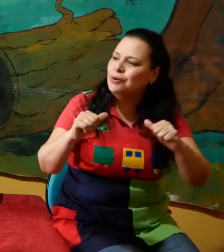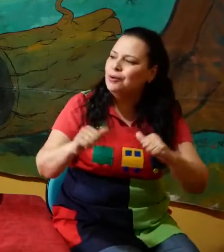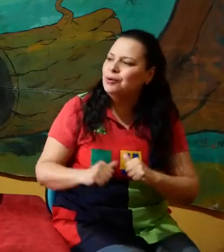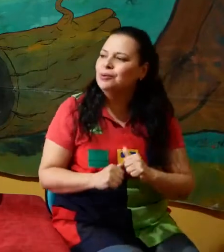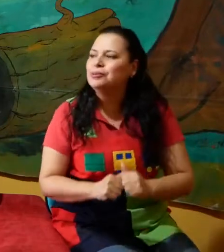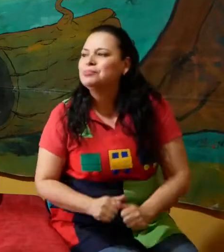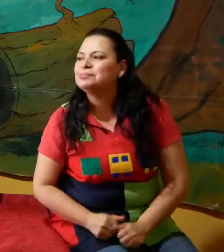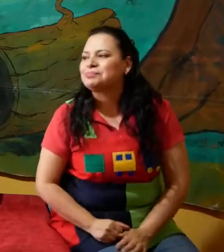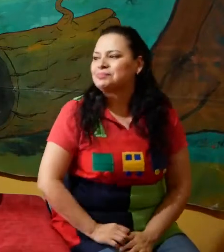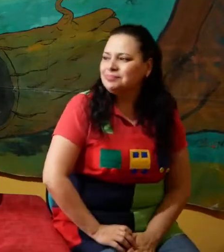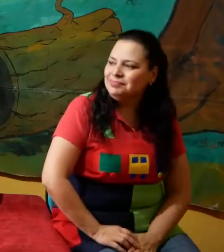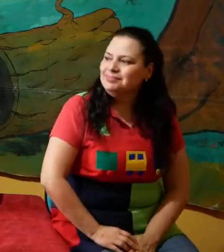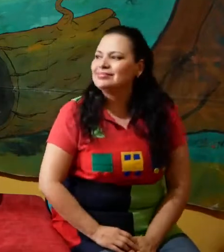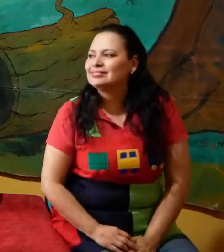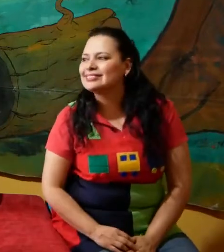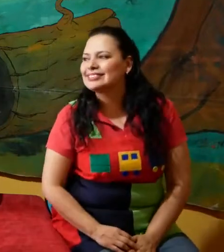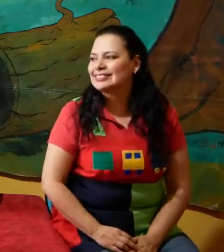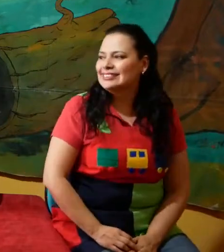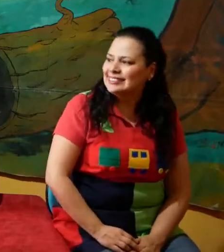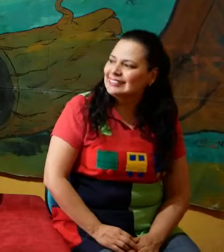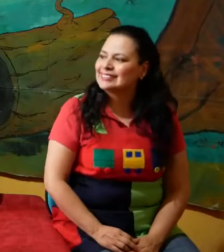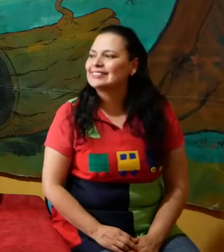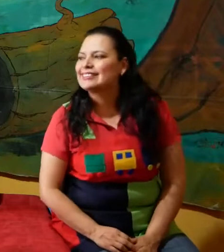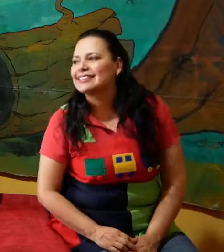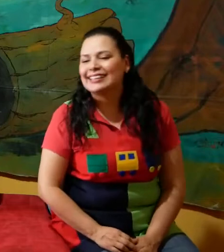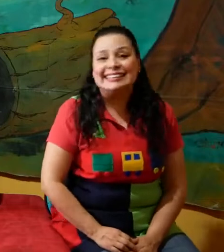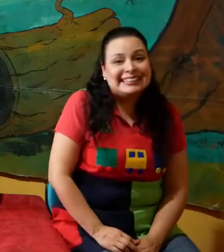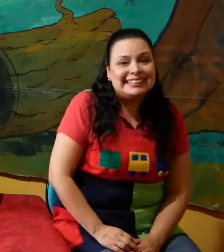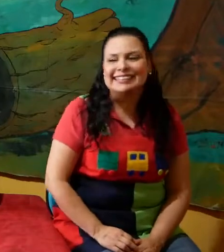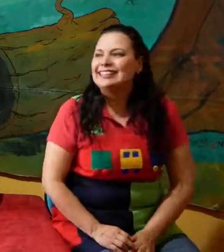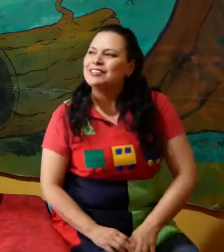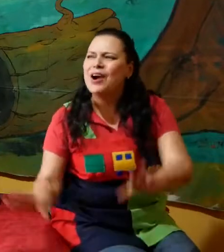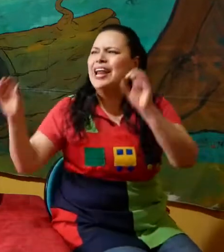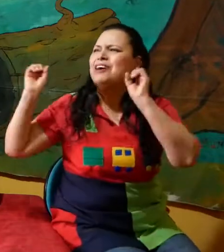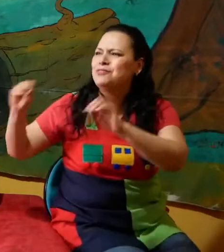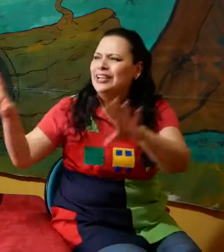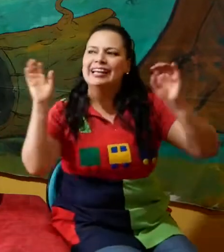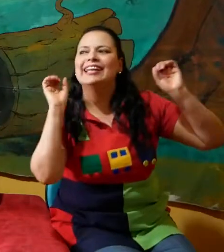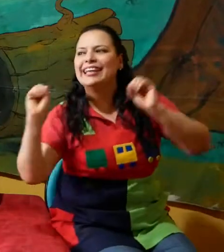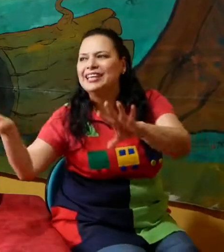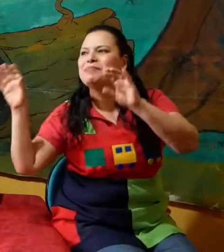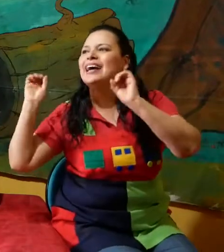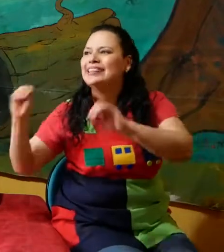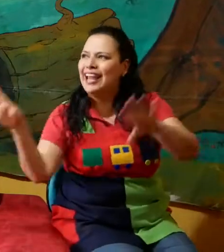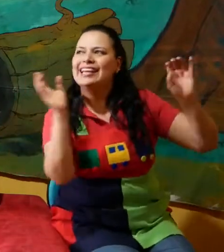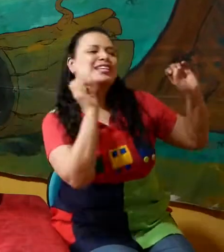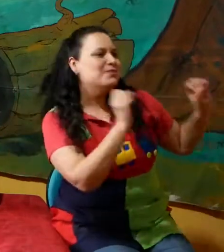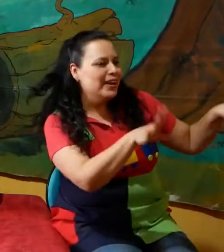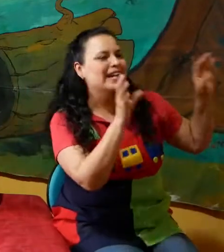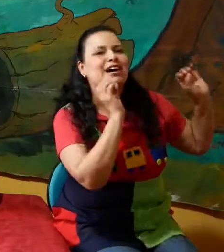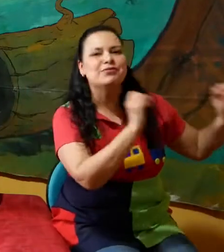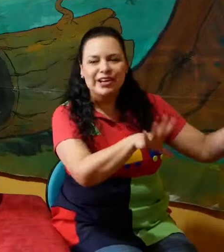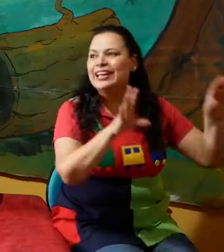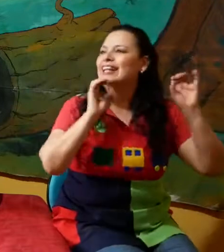yo Ahora digan conmigo Fuera, fuera de aquí, bacteria Fuera, fuera de aquí, bacteria